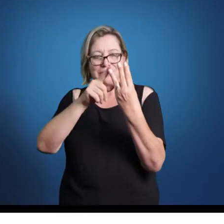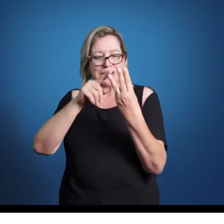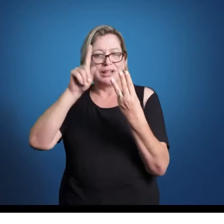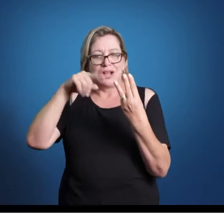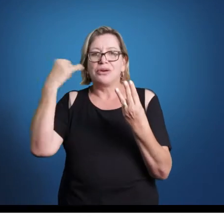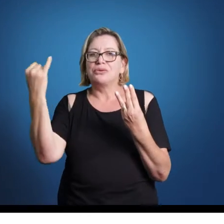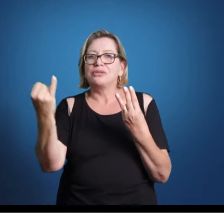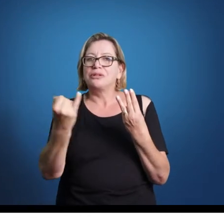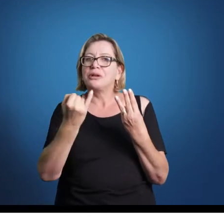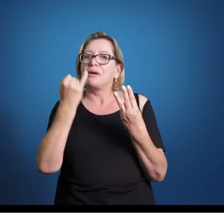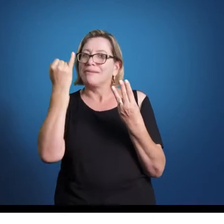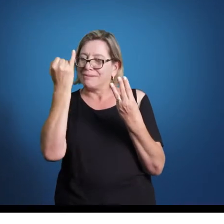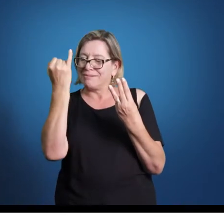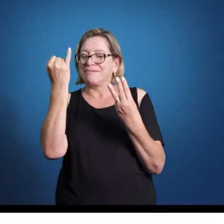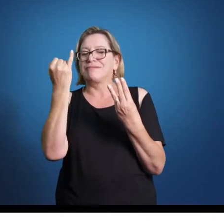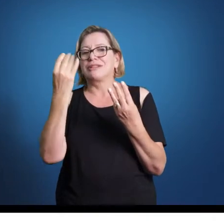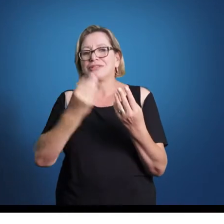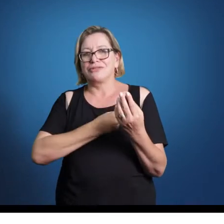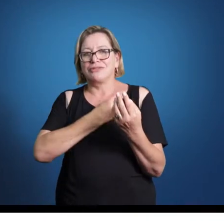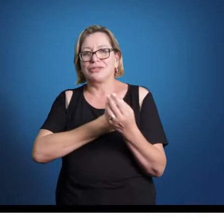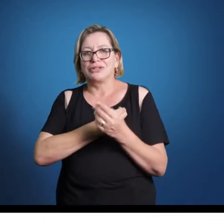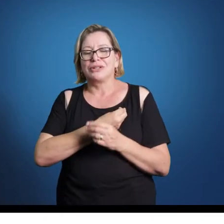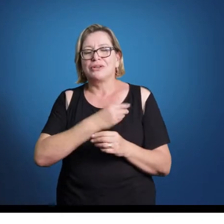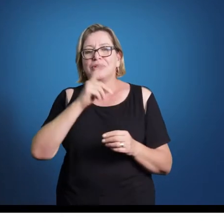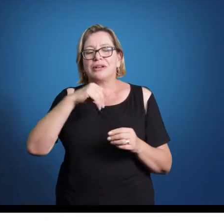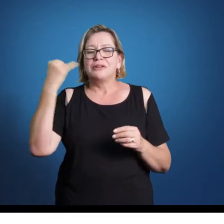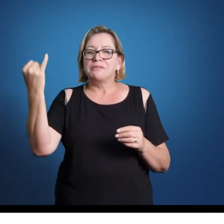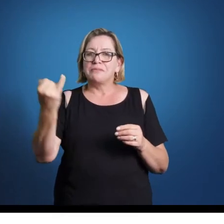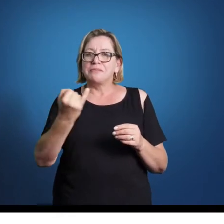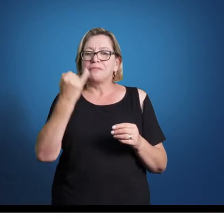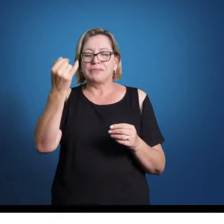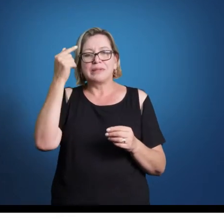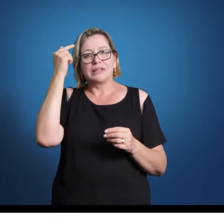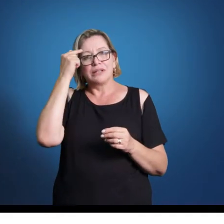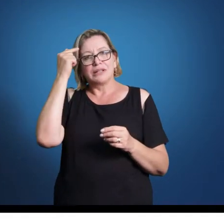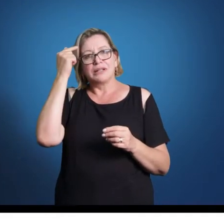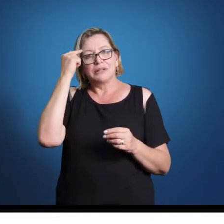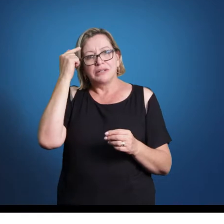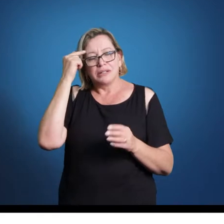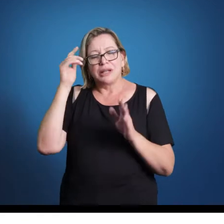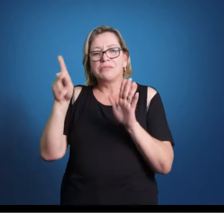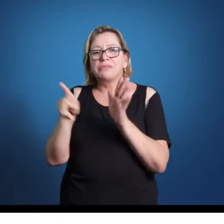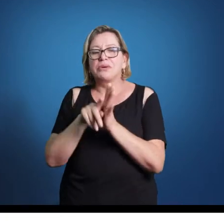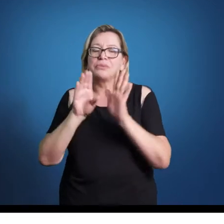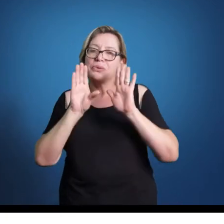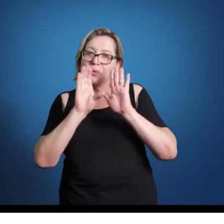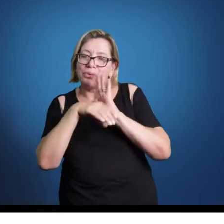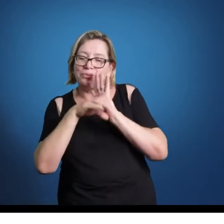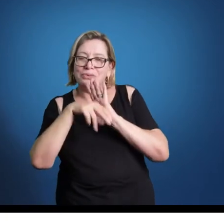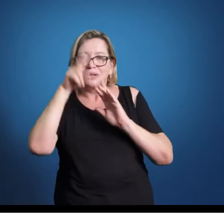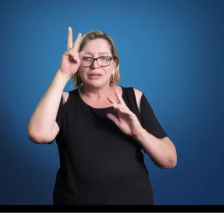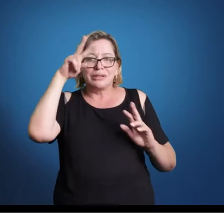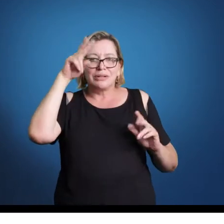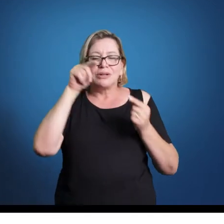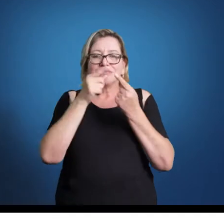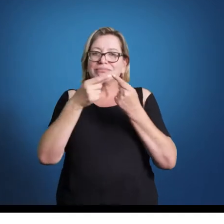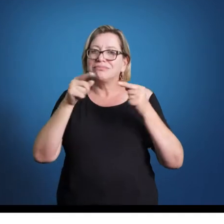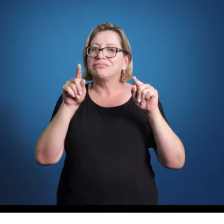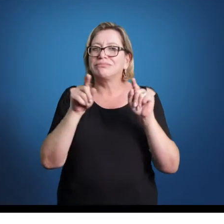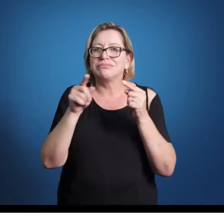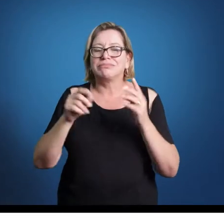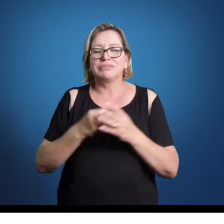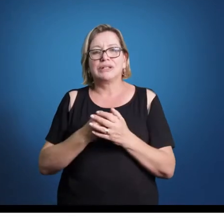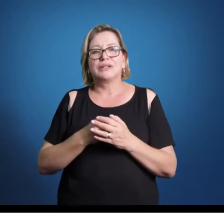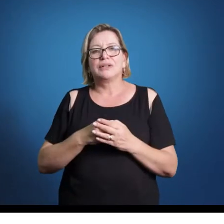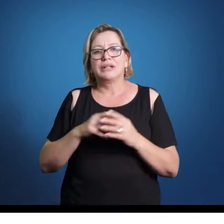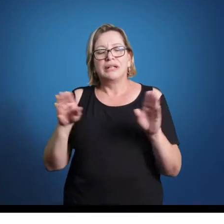também estavam ali. Então, isso é uma coisa importante para se falar em termos de conceito de história da música em relação ao classicismo. E aí é importante agora,